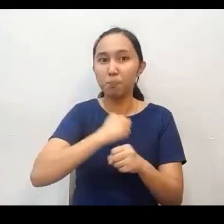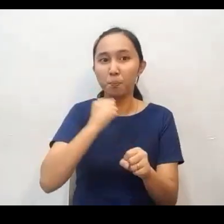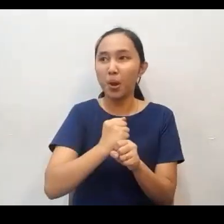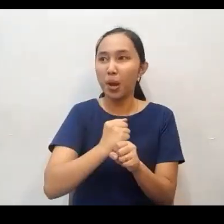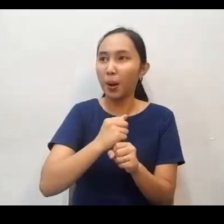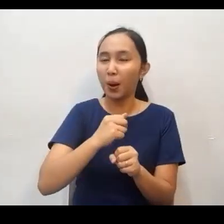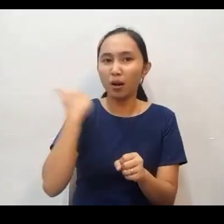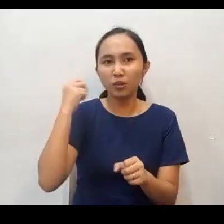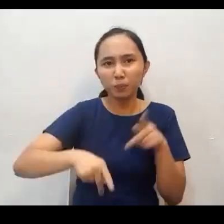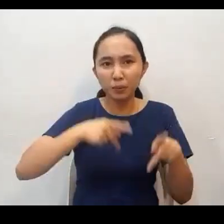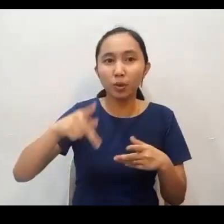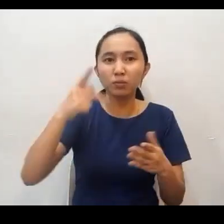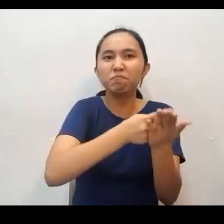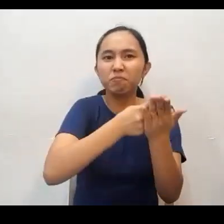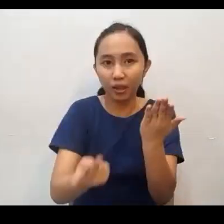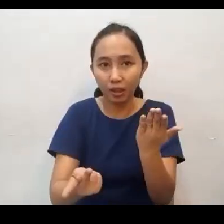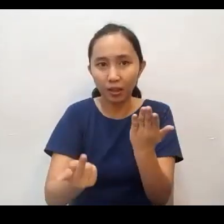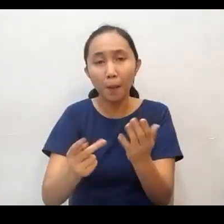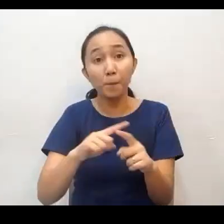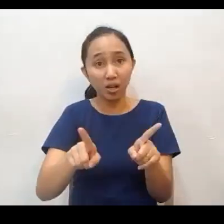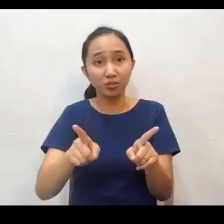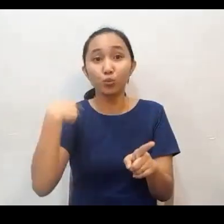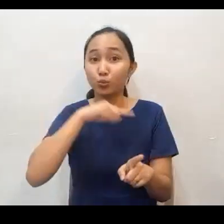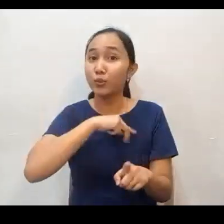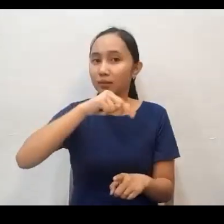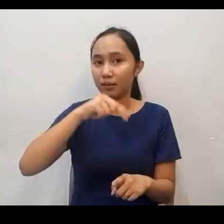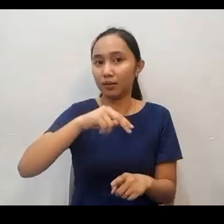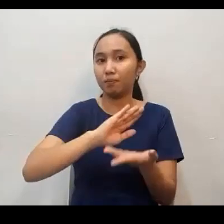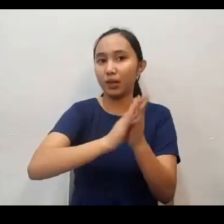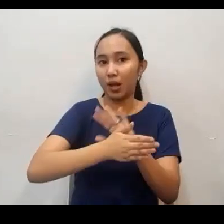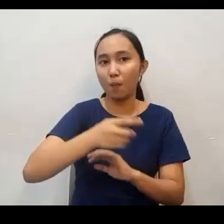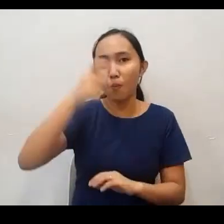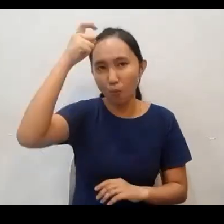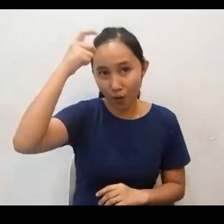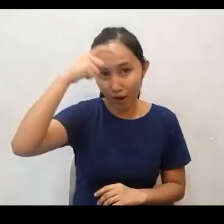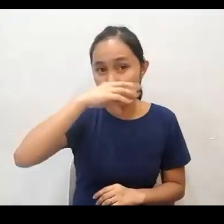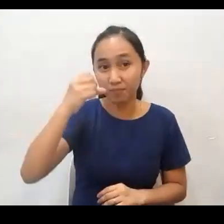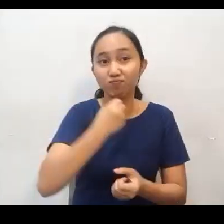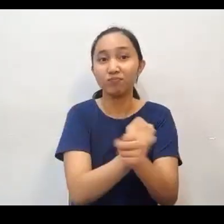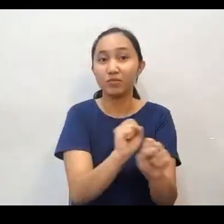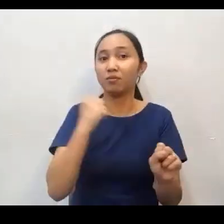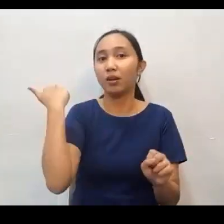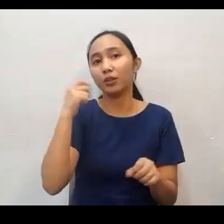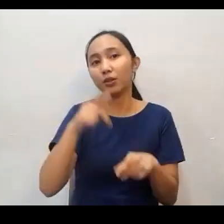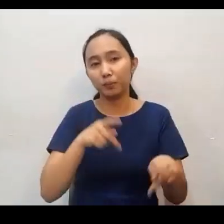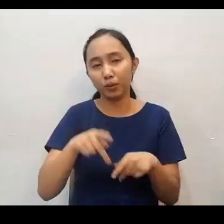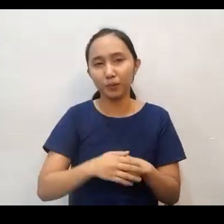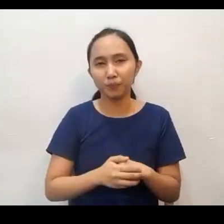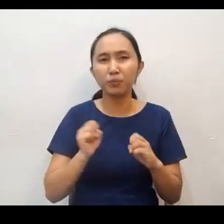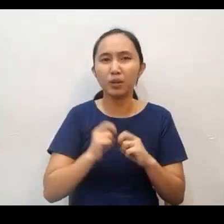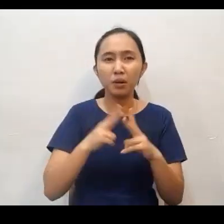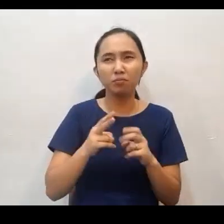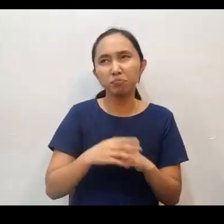Pero tayo, kailangan po natin maging matalino sa pagliligtas sa mga tao. So, even though we don't have to, it looks like there is no way to save